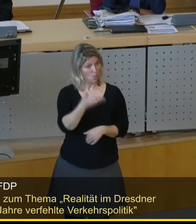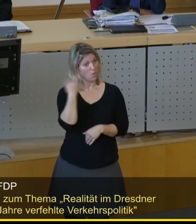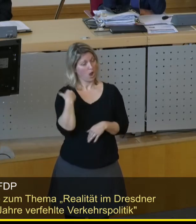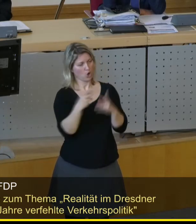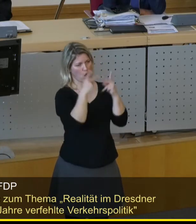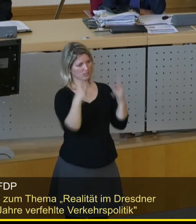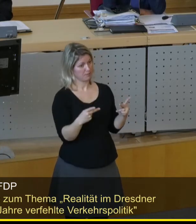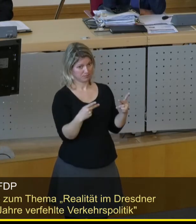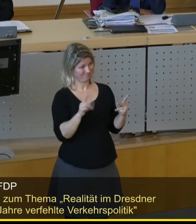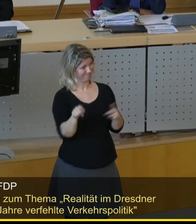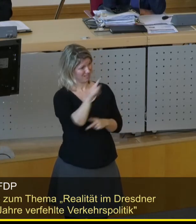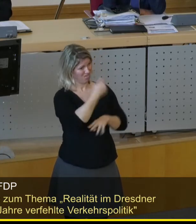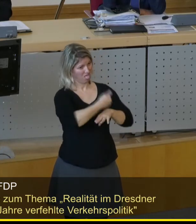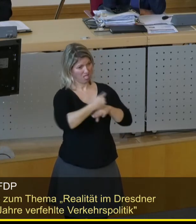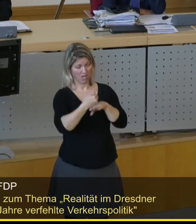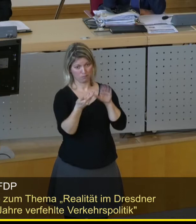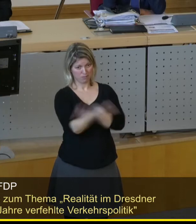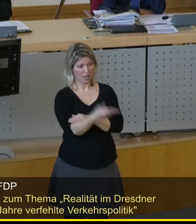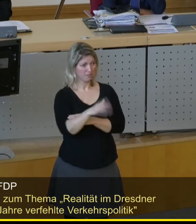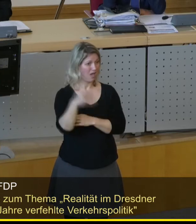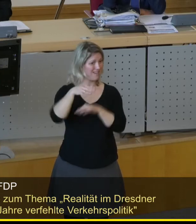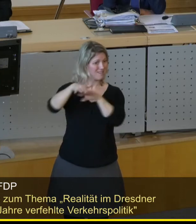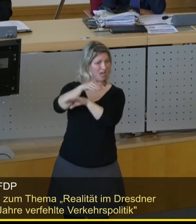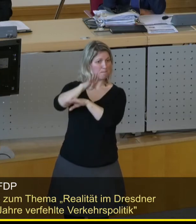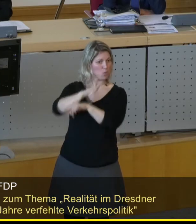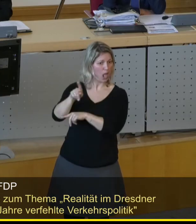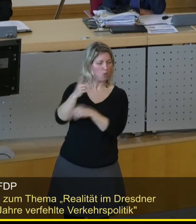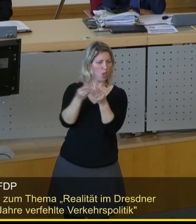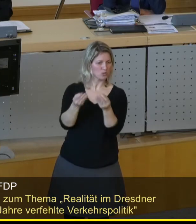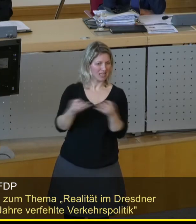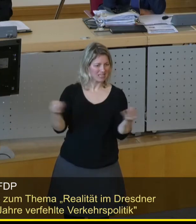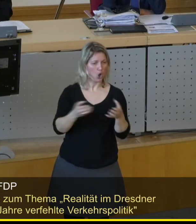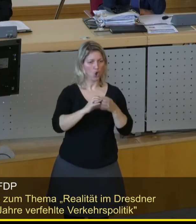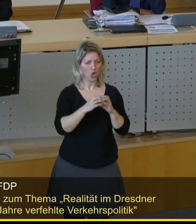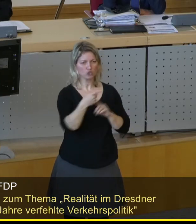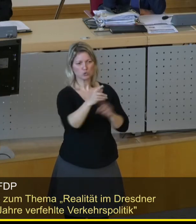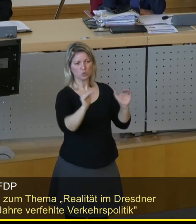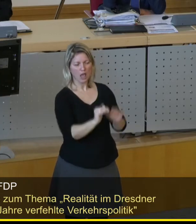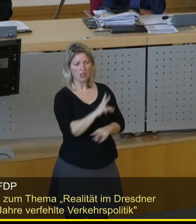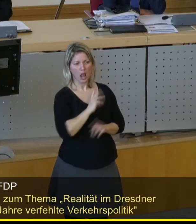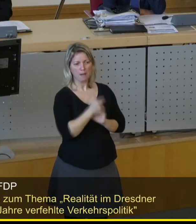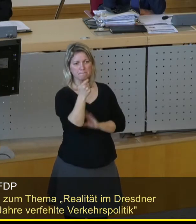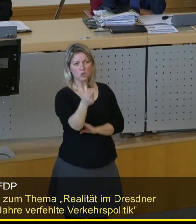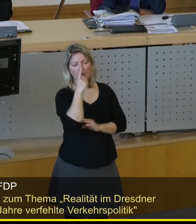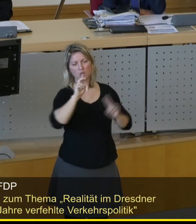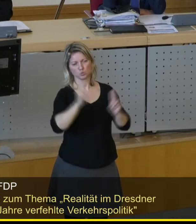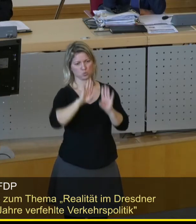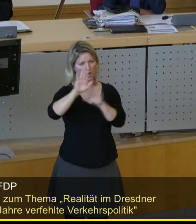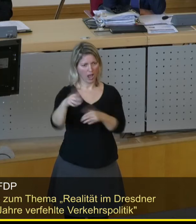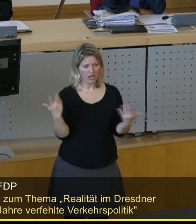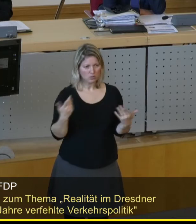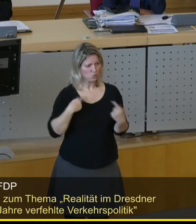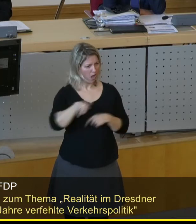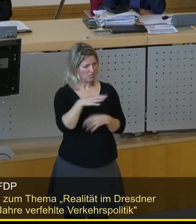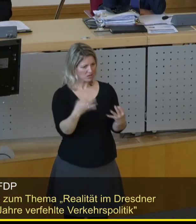diesem Beigeordneten gescheitert. In Bühlau keine Lösung, Klotsche viel zu klein, Langebrück viel zu klein, andere Sachen werden nicht